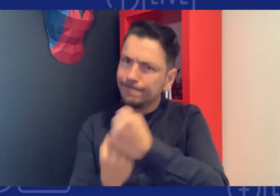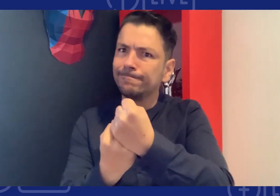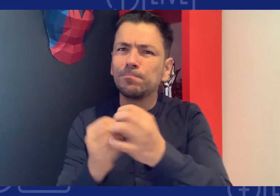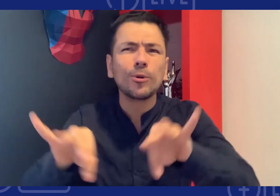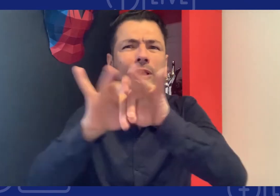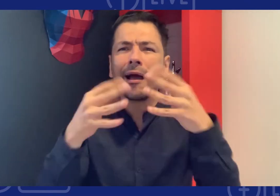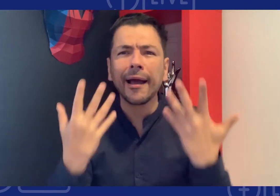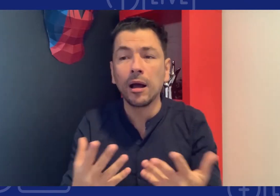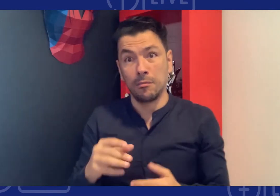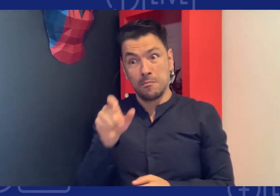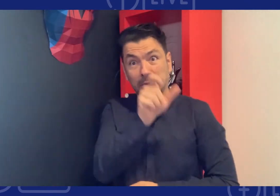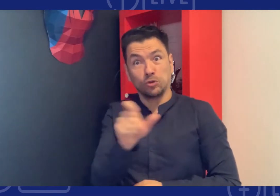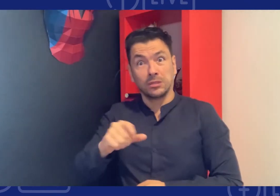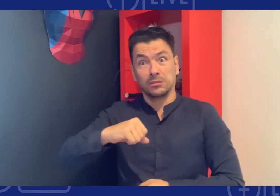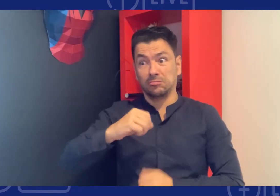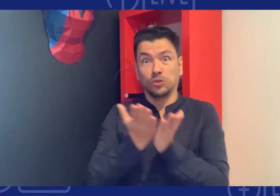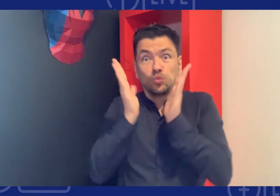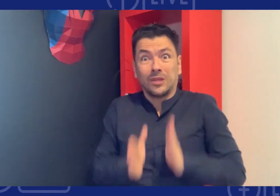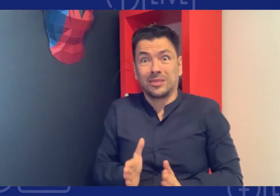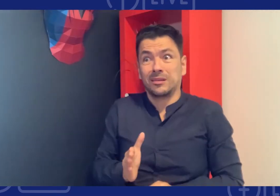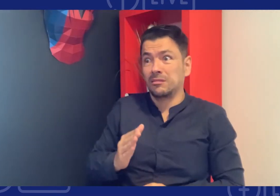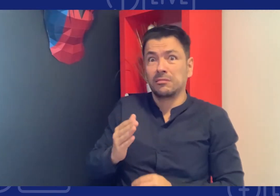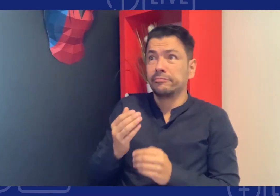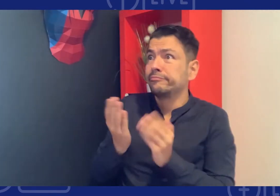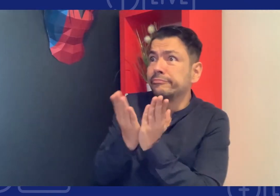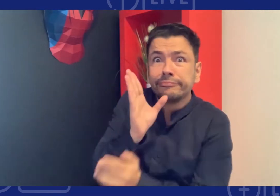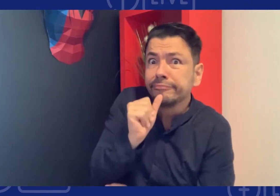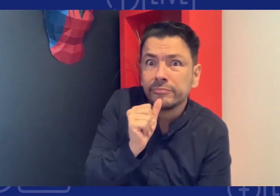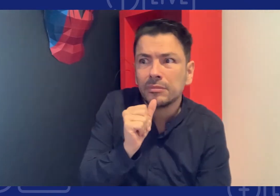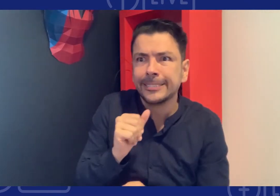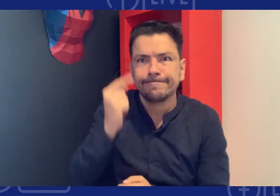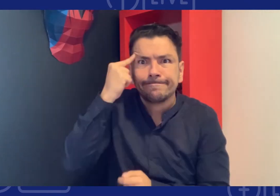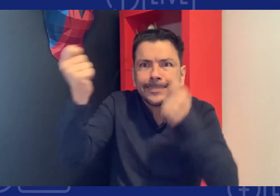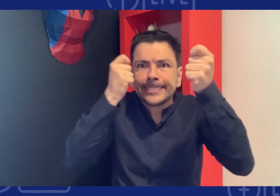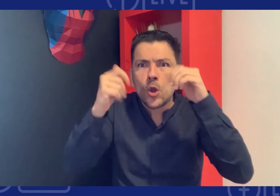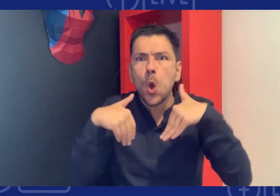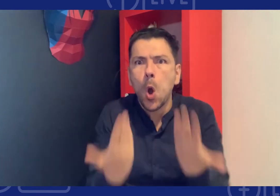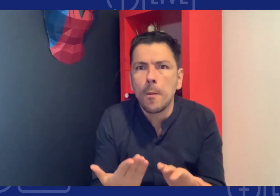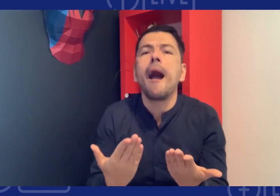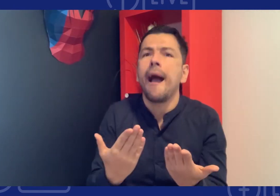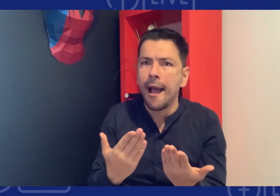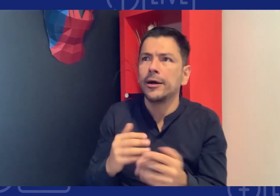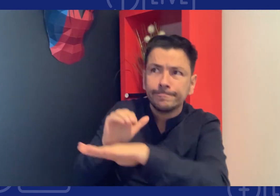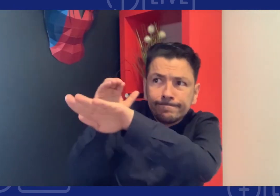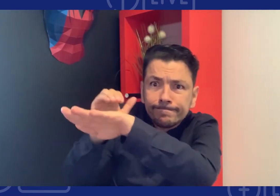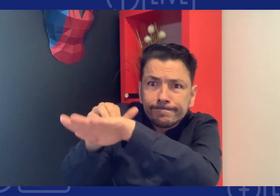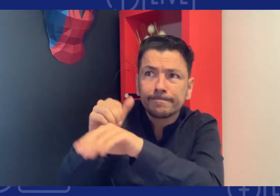apoyemos porque si los estudiantes no pueden seguir su proceso académico se puede ir a las directivas de las